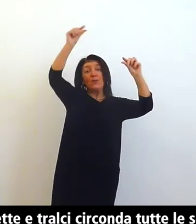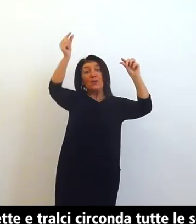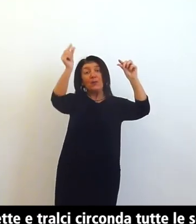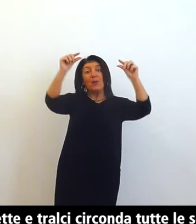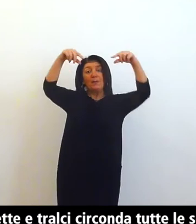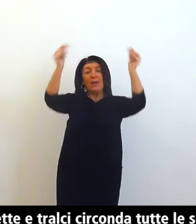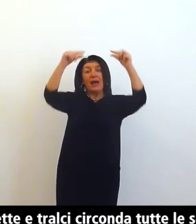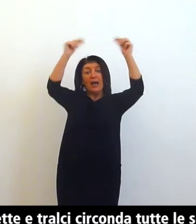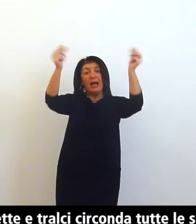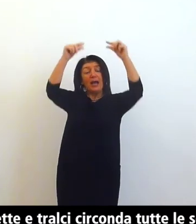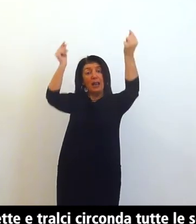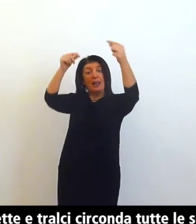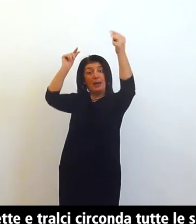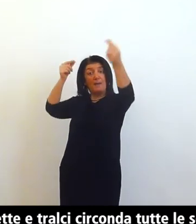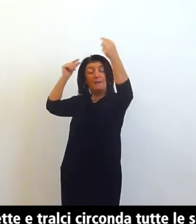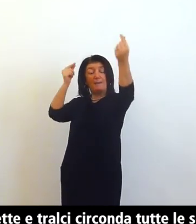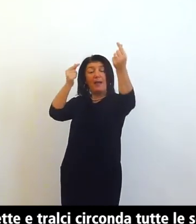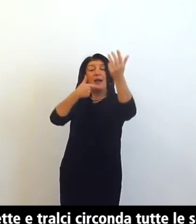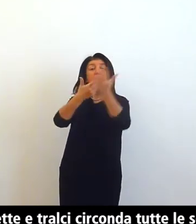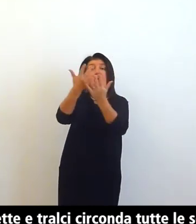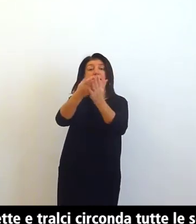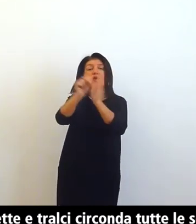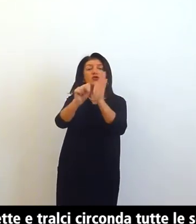si presenta allineato con l'asse principale della basilica